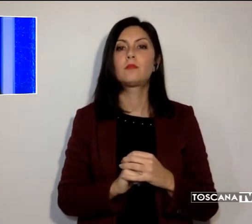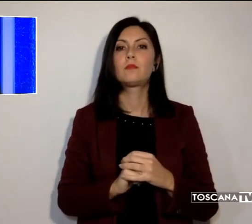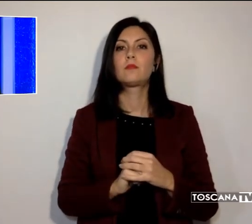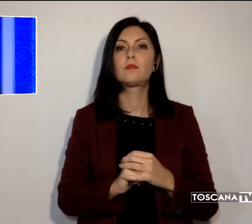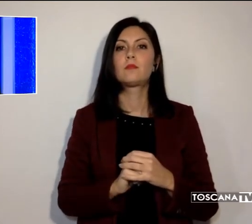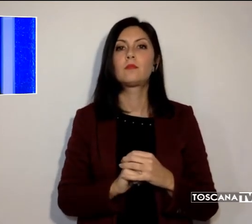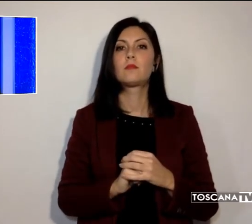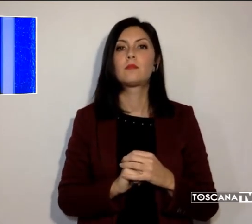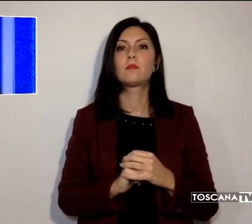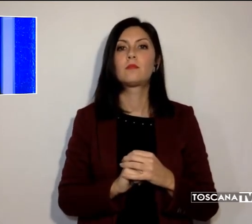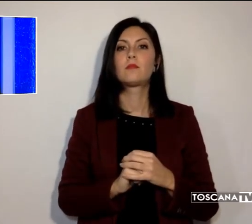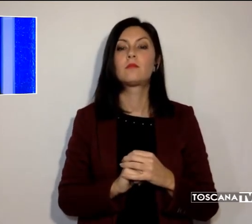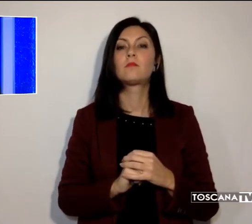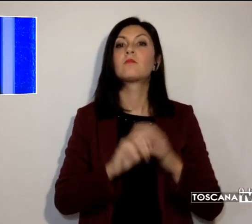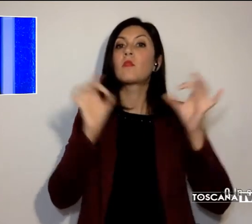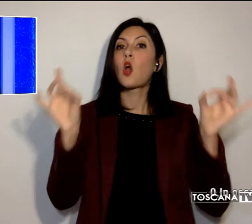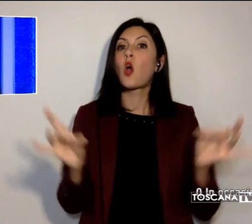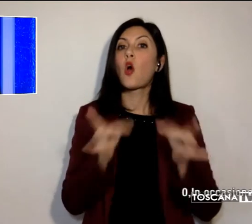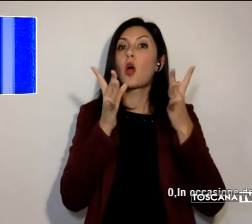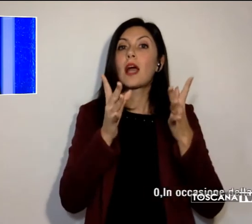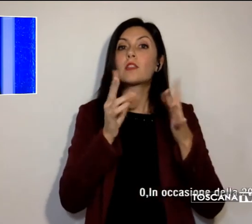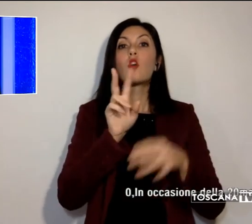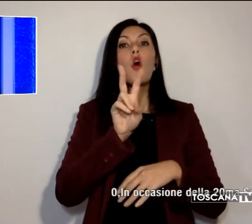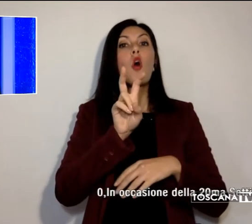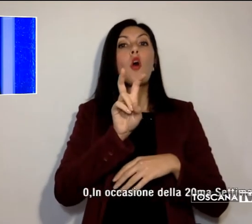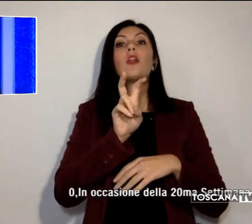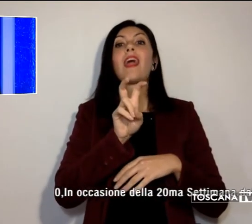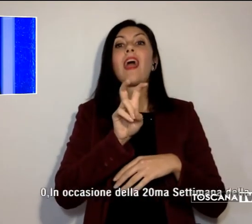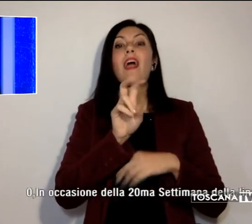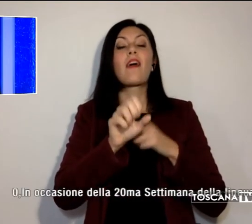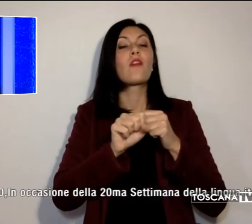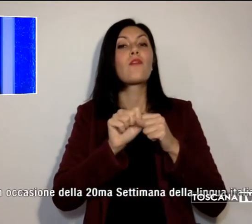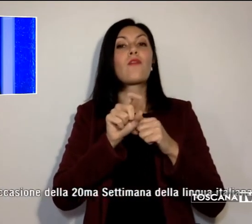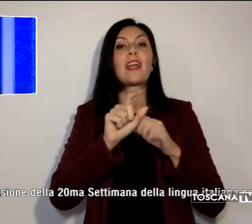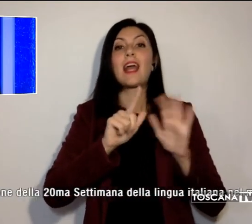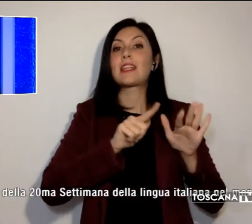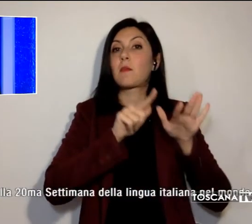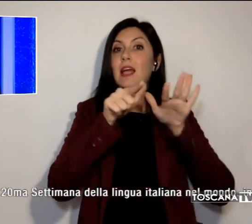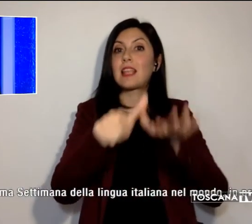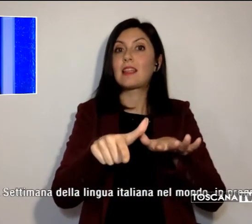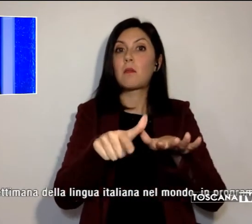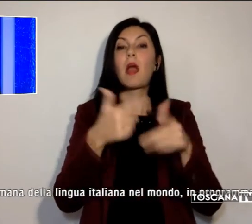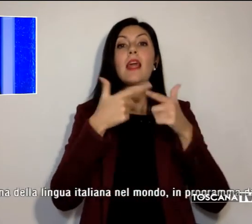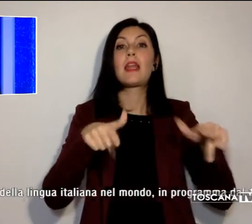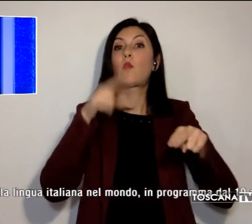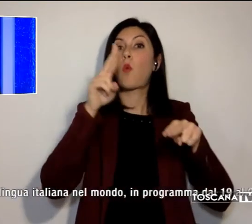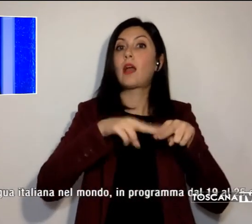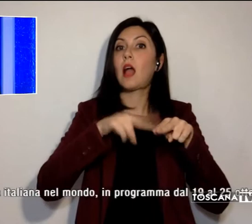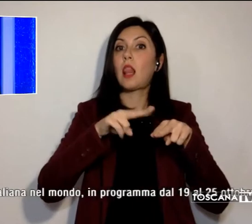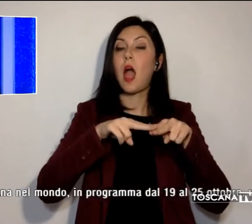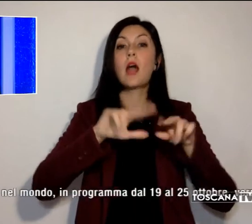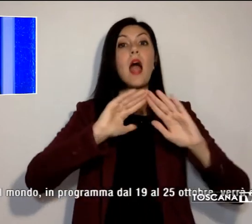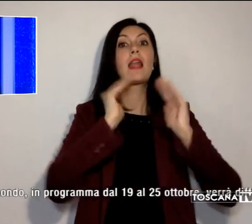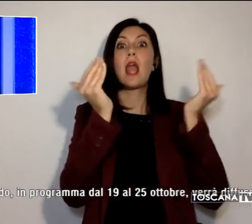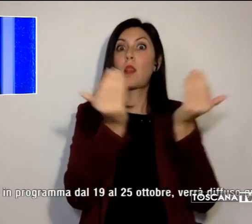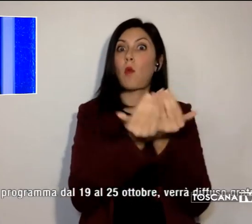In occasione della ventesima settimana della lingua italiana nel mondo, in programma dal